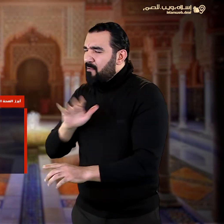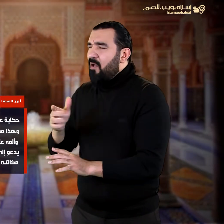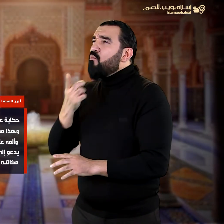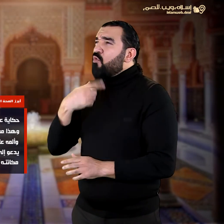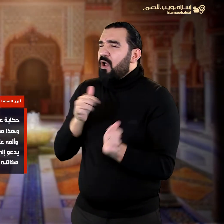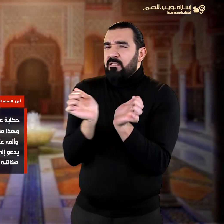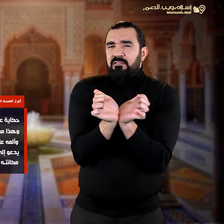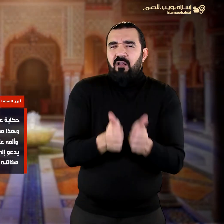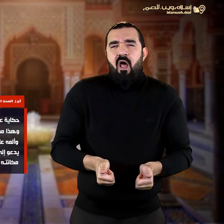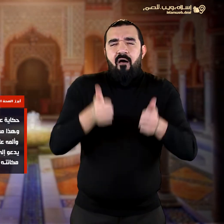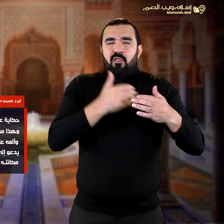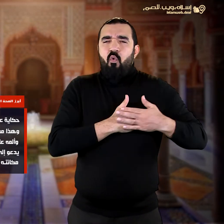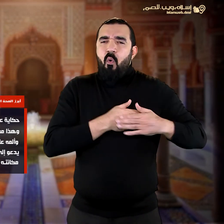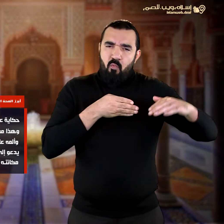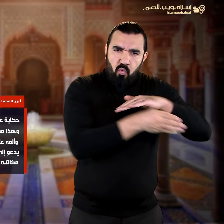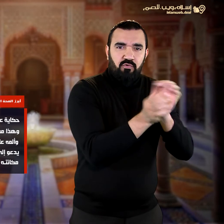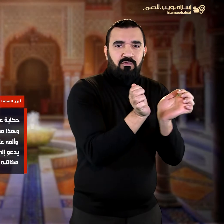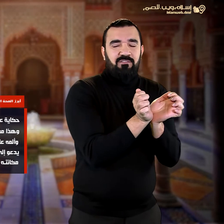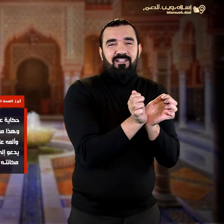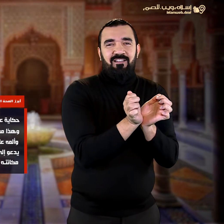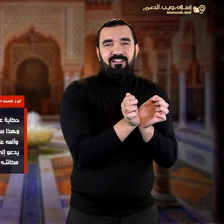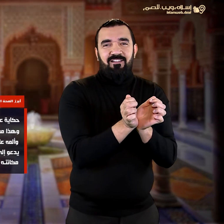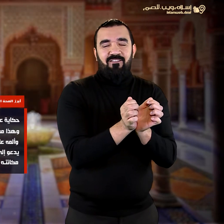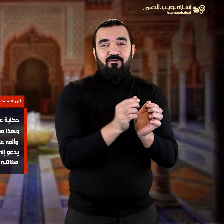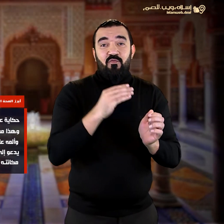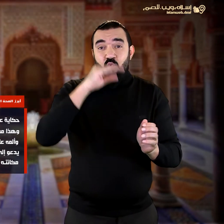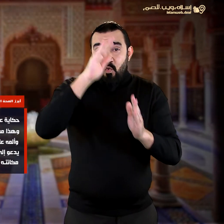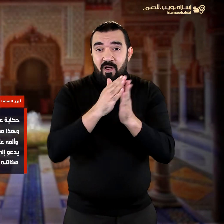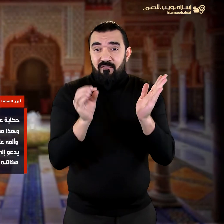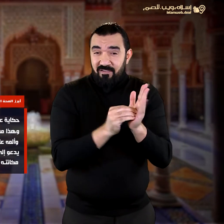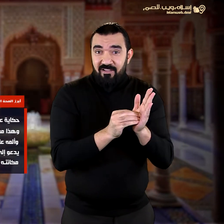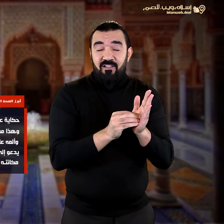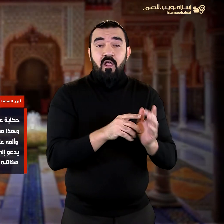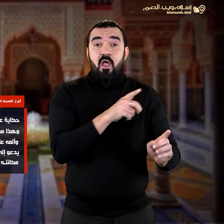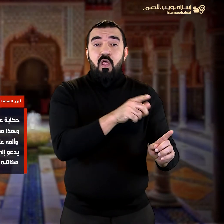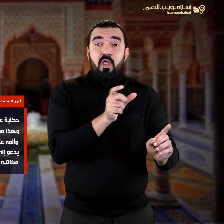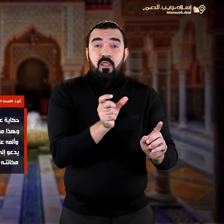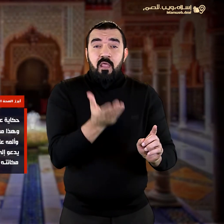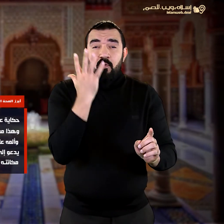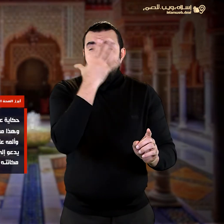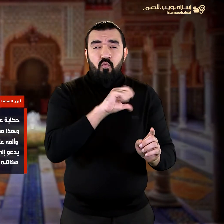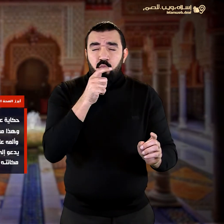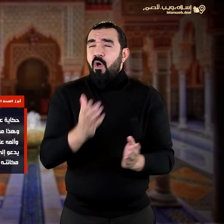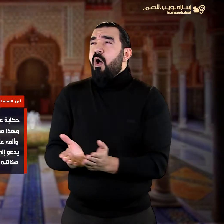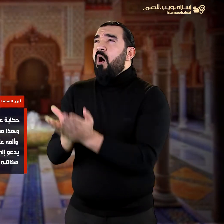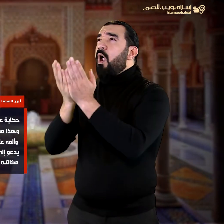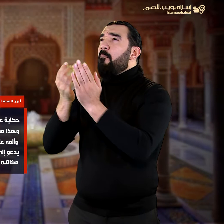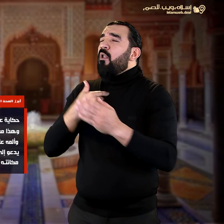تعالى حكاية عنه ربي السجن أحب إلي مما يدعونني إليه